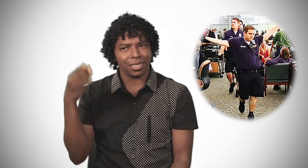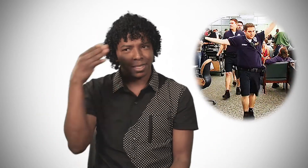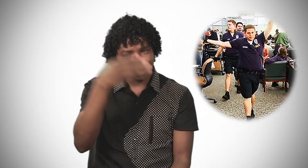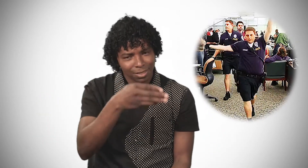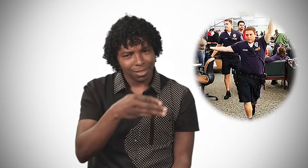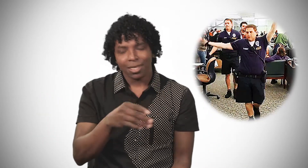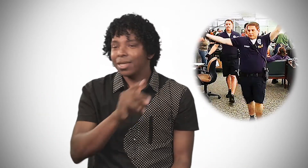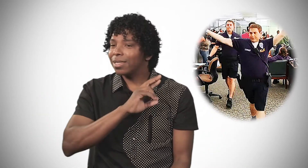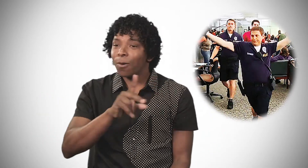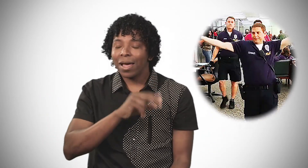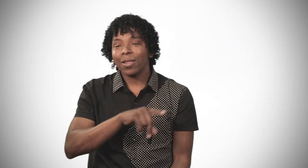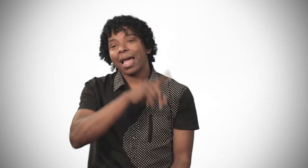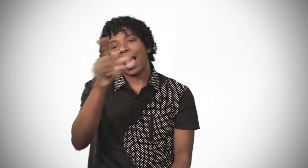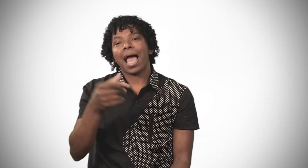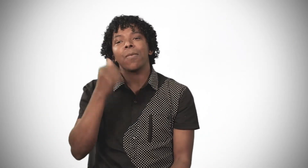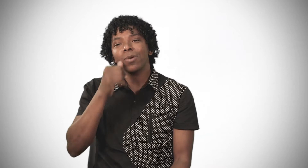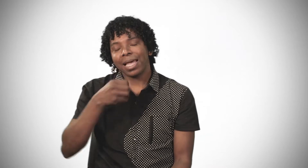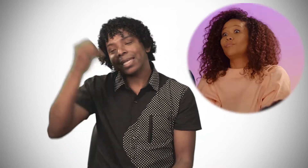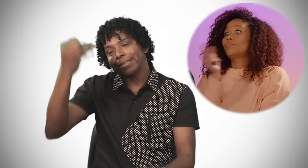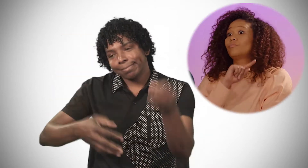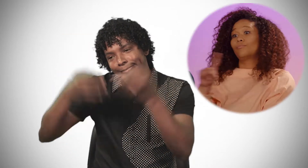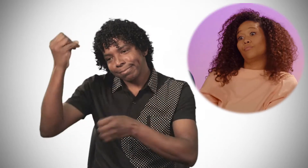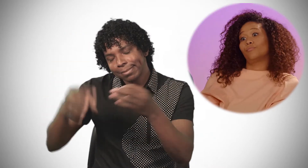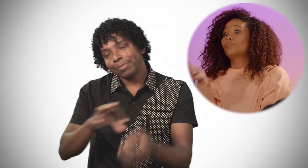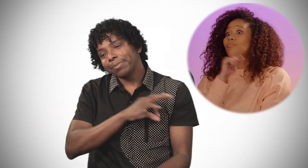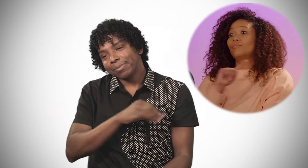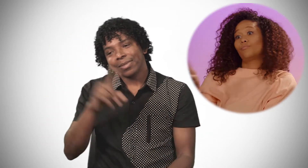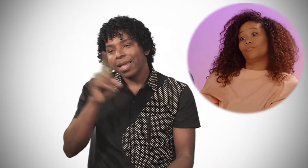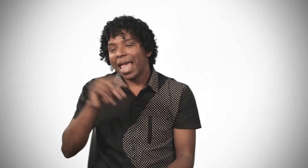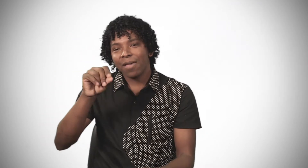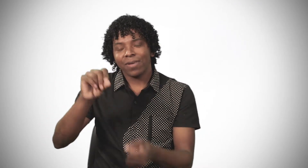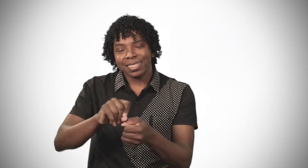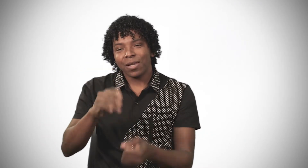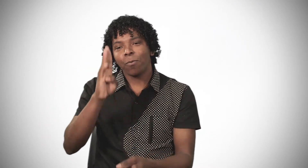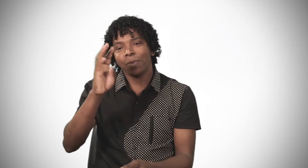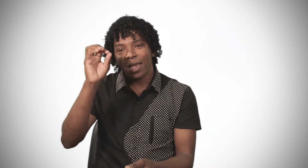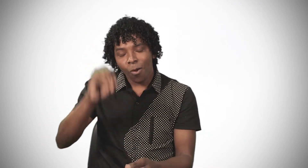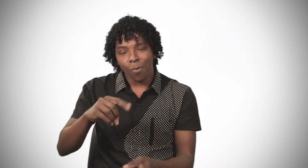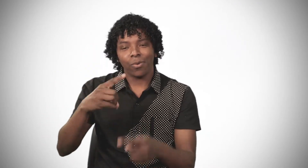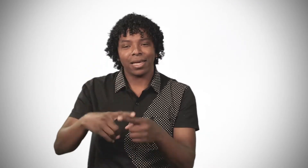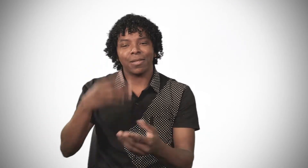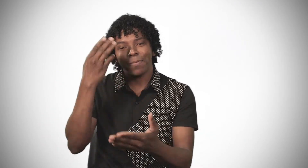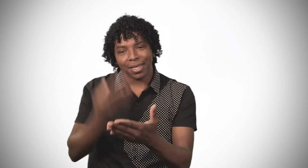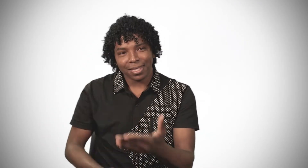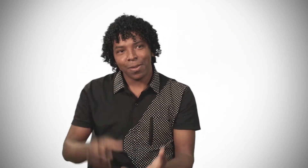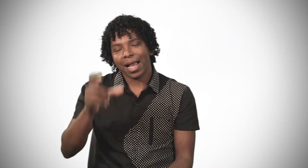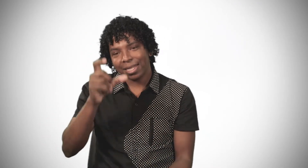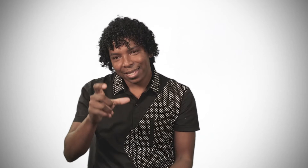Aí a moça foi lá e explicou para a polícia. Não era para trazer os policiais. Era para fazer o B.O. Por que? Você perdeu a carteirinha. Aí assim,